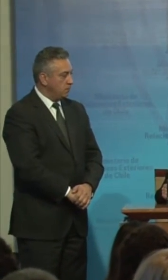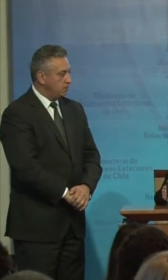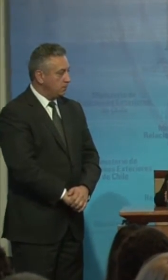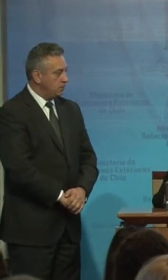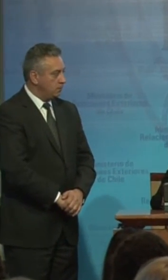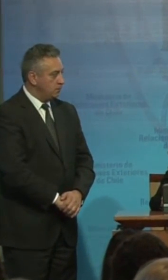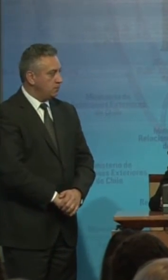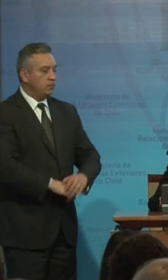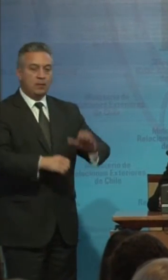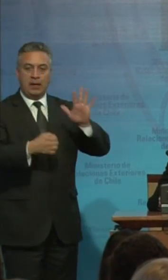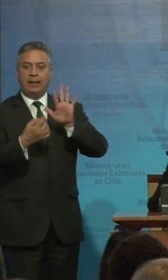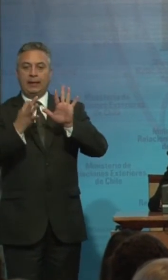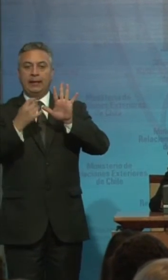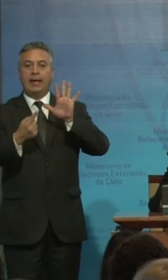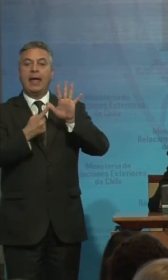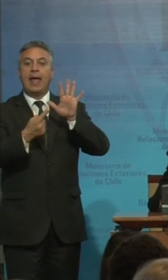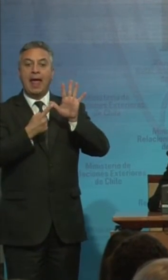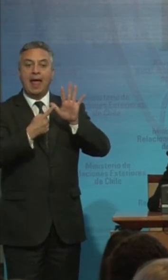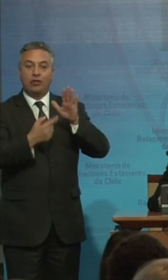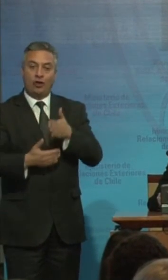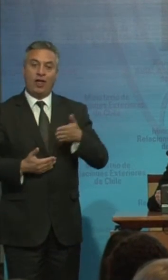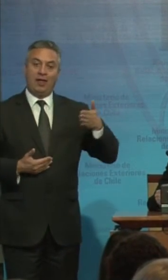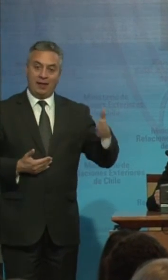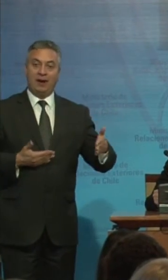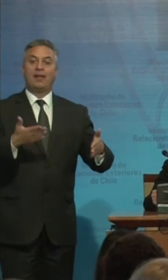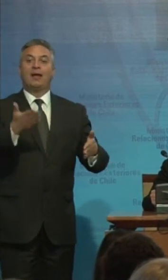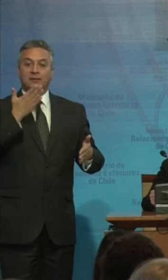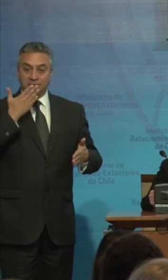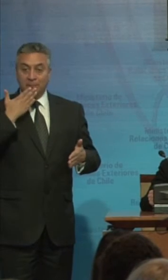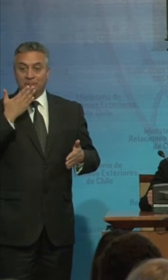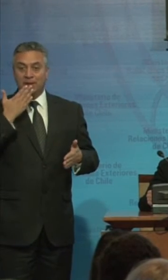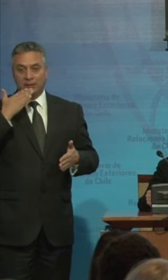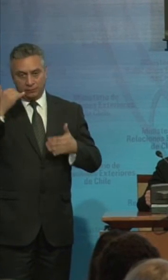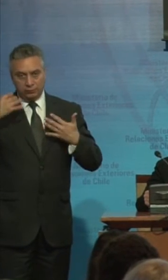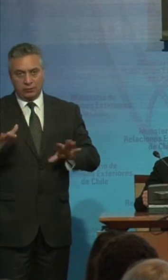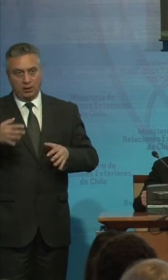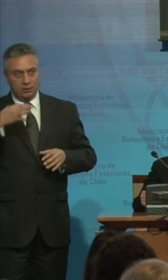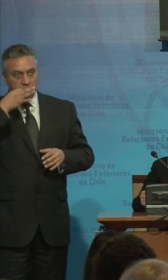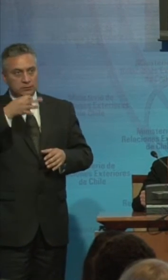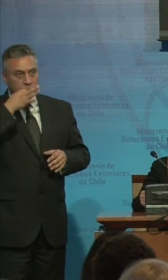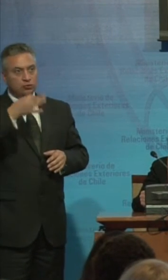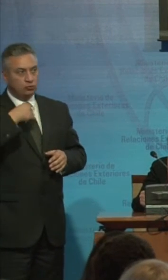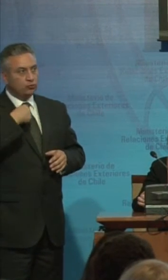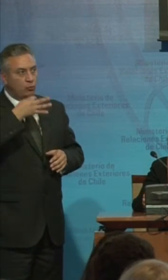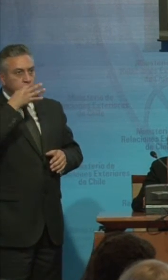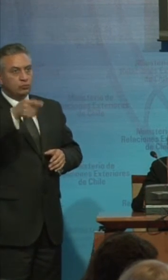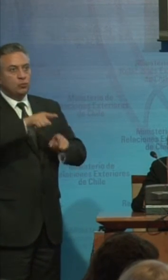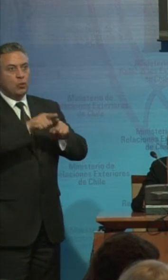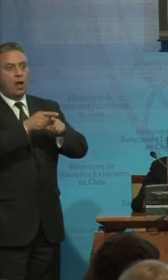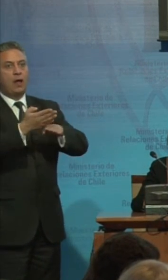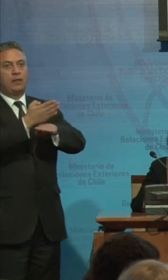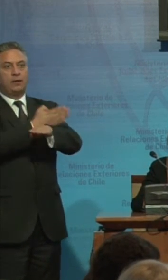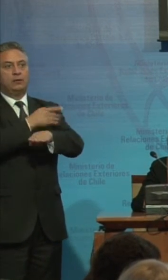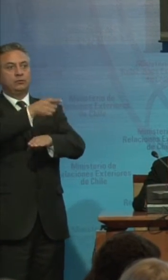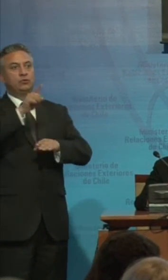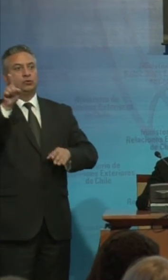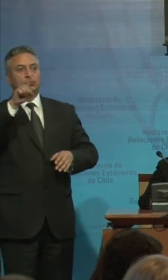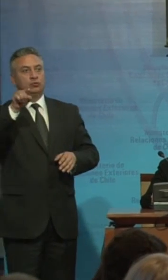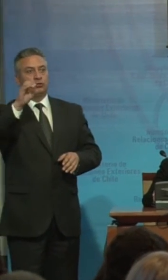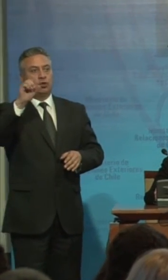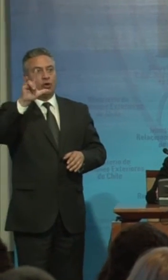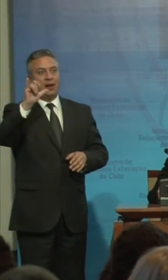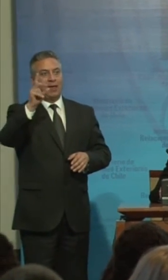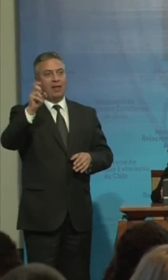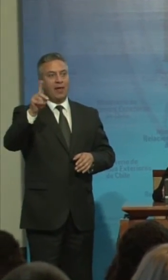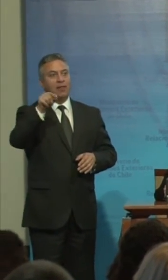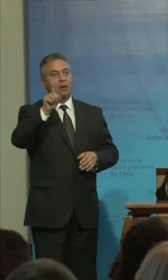Nuestra quinta panelista Yo la tengo a mi izquierda Y tal como ha sido Bueno mencionada Anteriormente Por la señora Soledad Y también por quienes